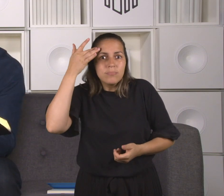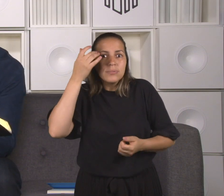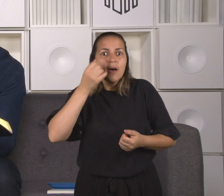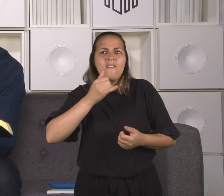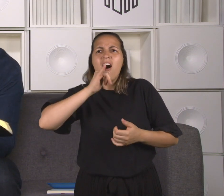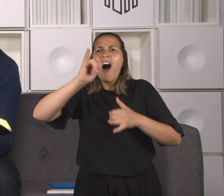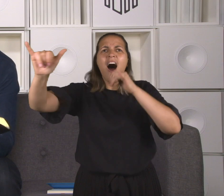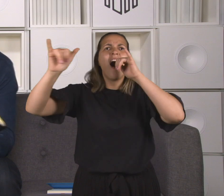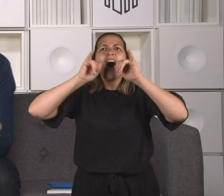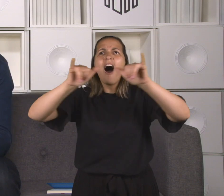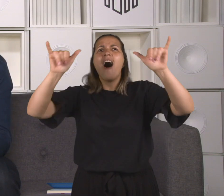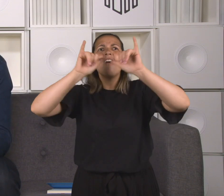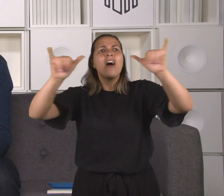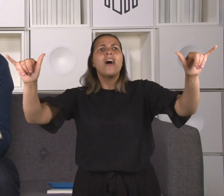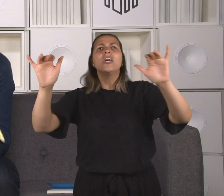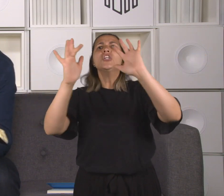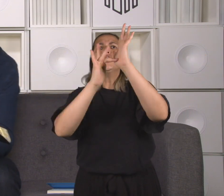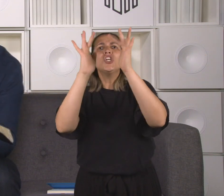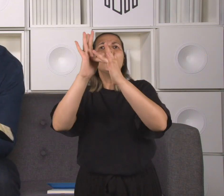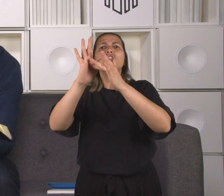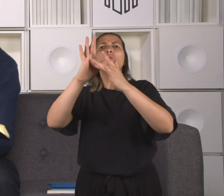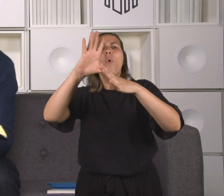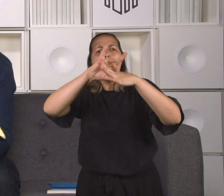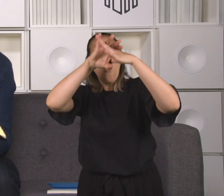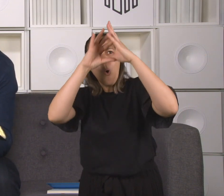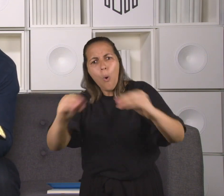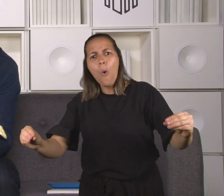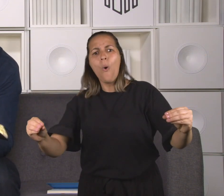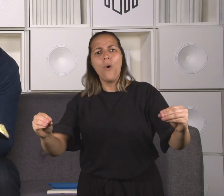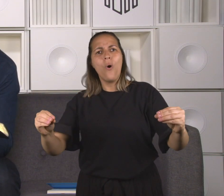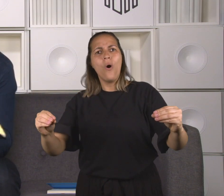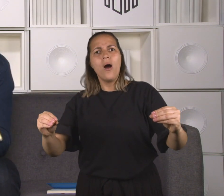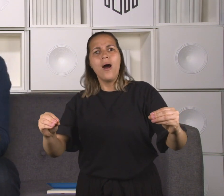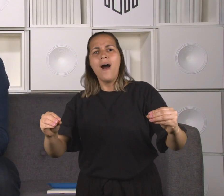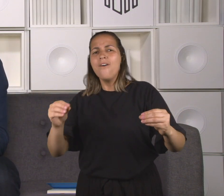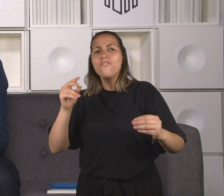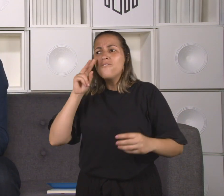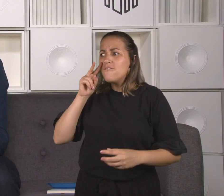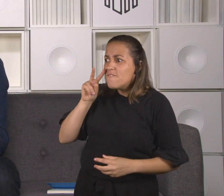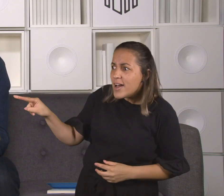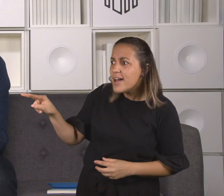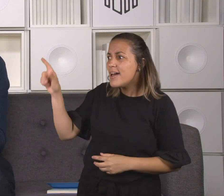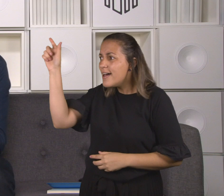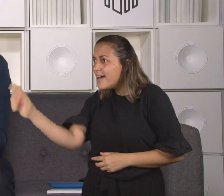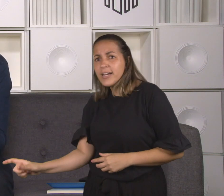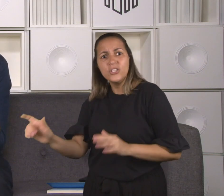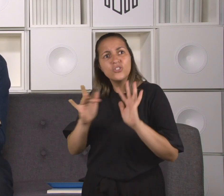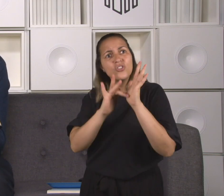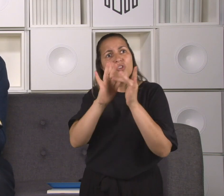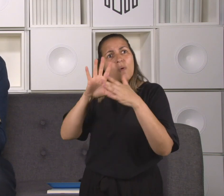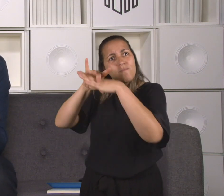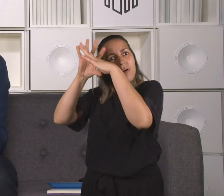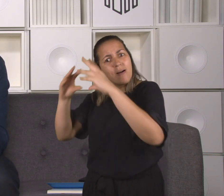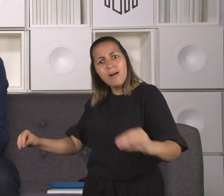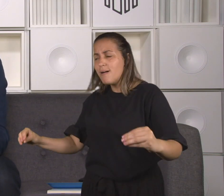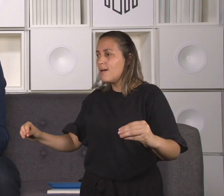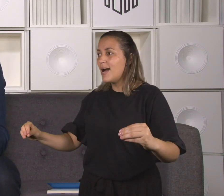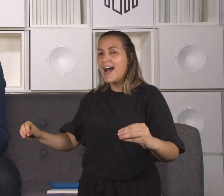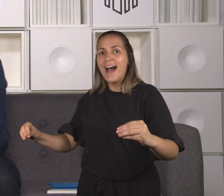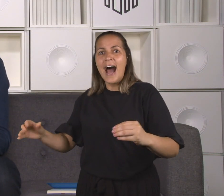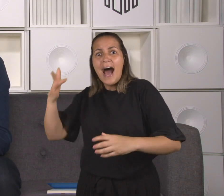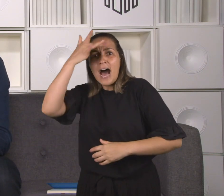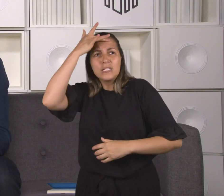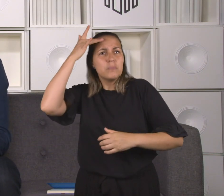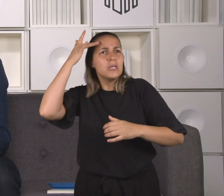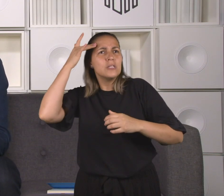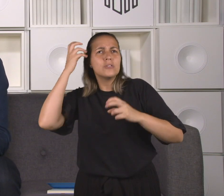Ali está um homem que curou um leproso. Será ele o Messias? Será que o Messias está entre nós? E a fama de Jesus se espalha. De modo que